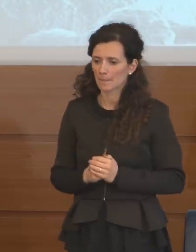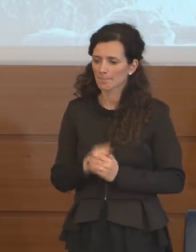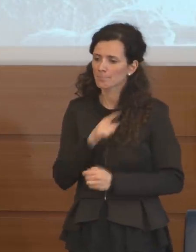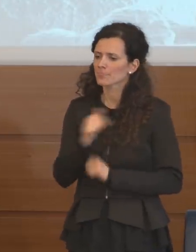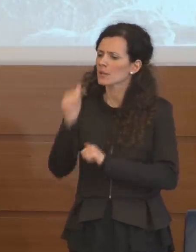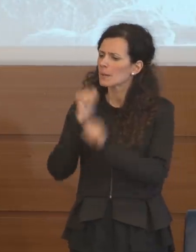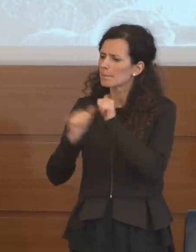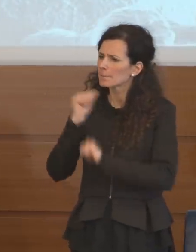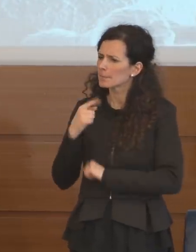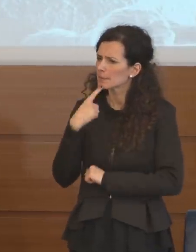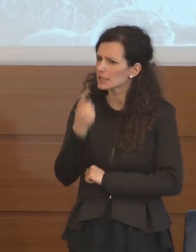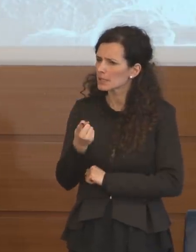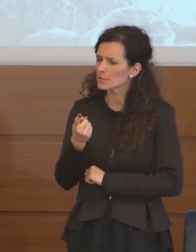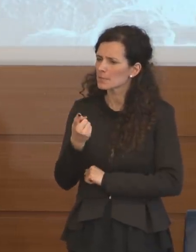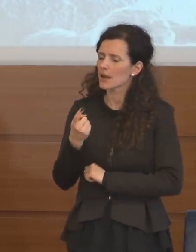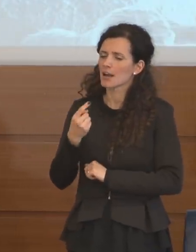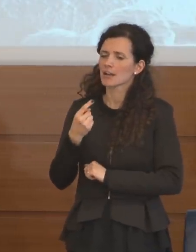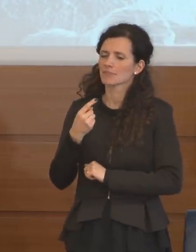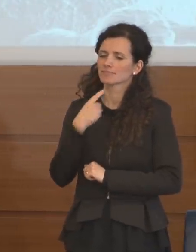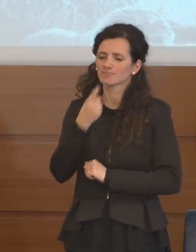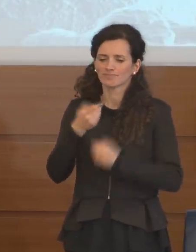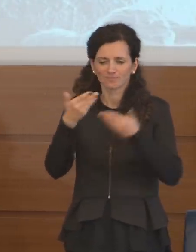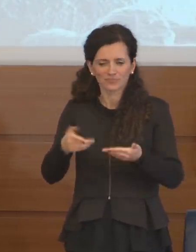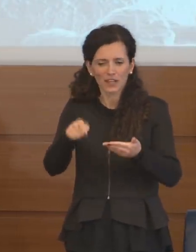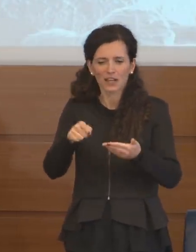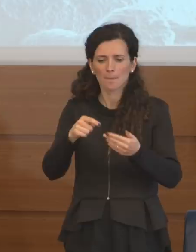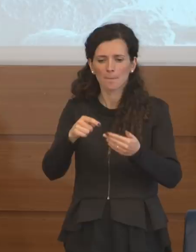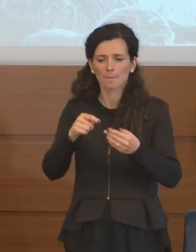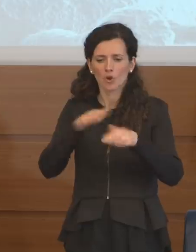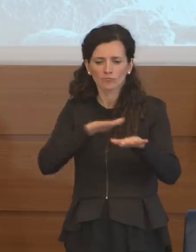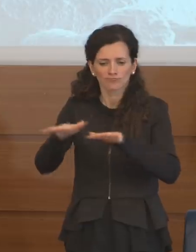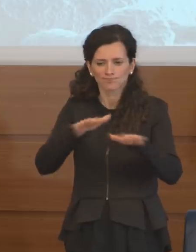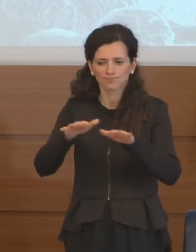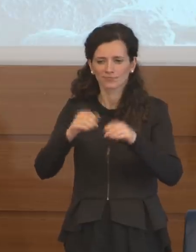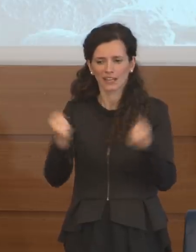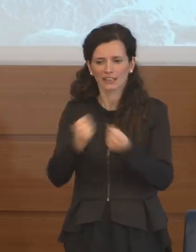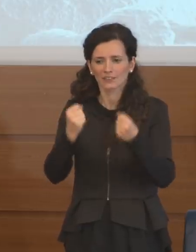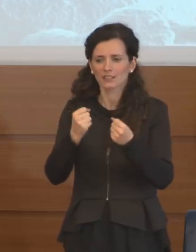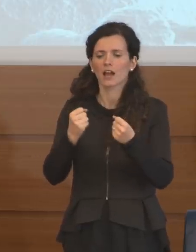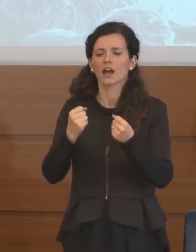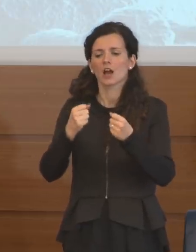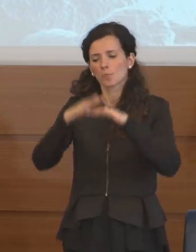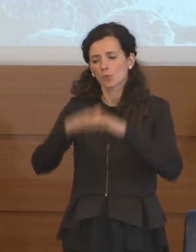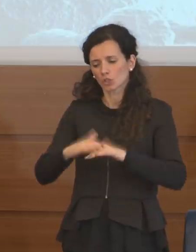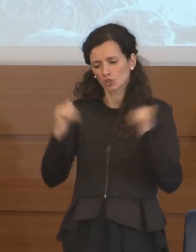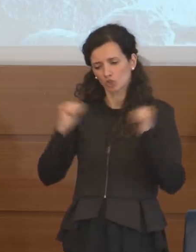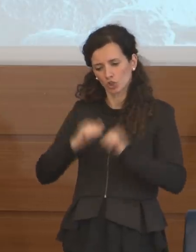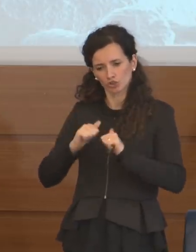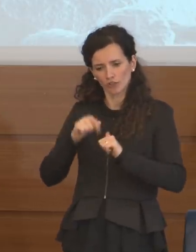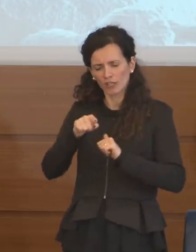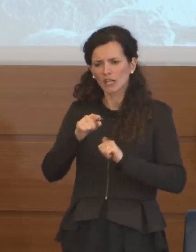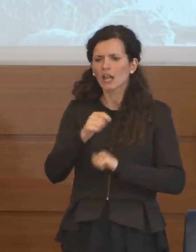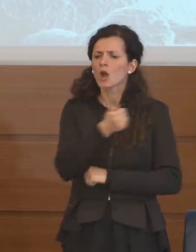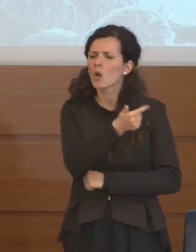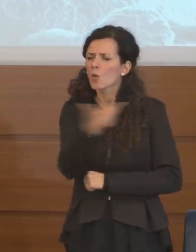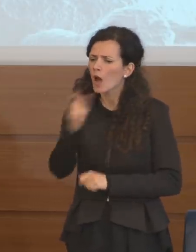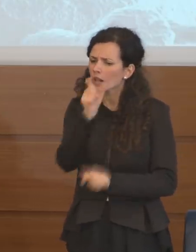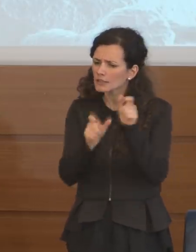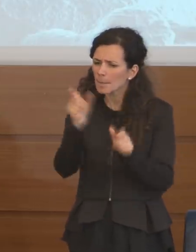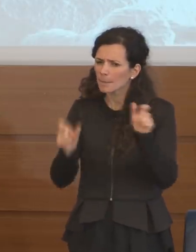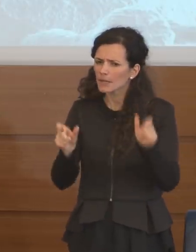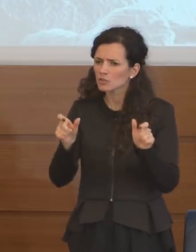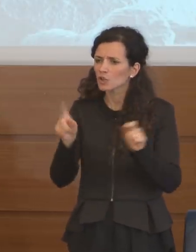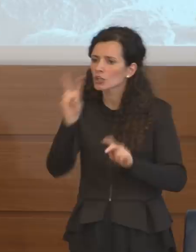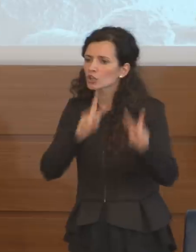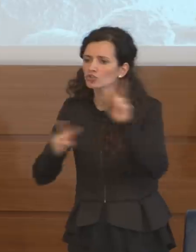lei prima ha parlato delle forze in campo del messo dalla protezione civile. Quante di queste persone sono impegnate nella ricerca del